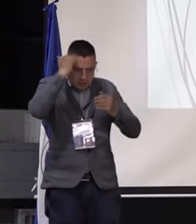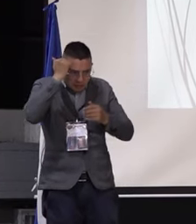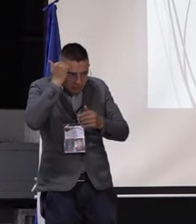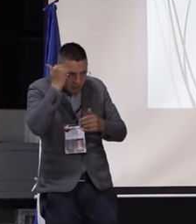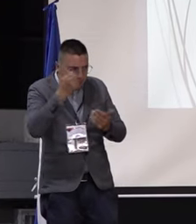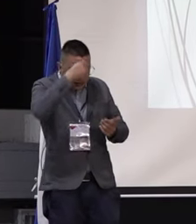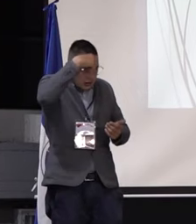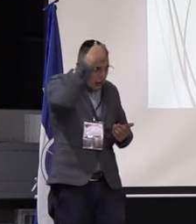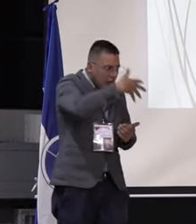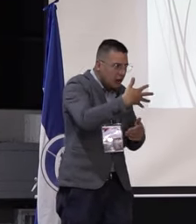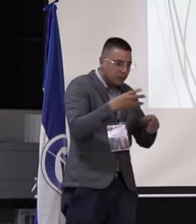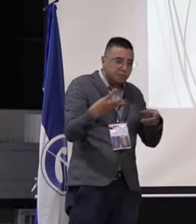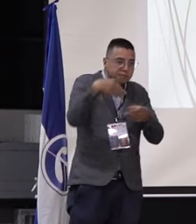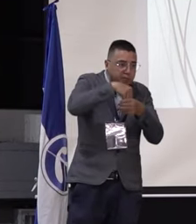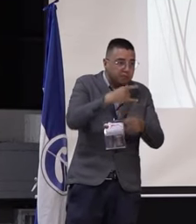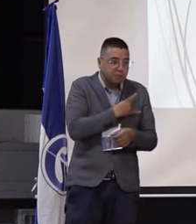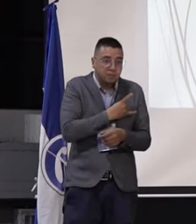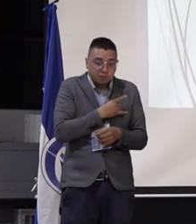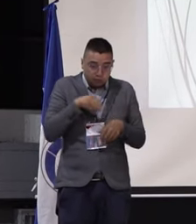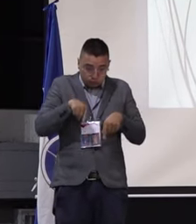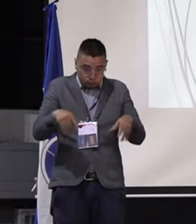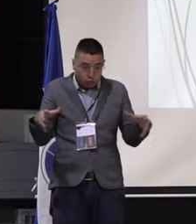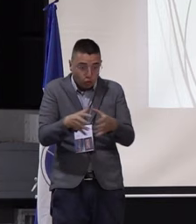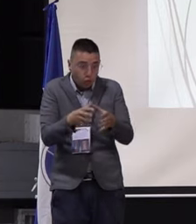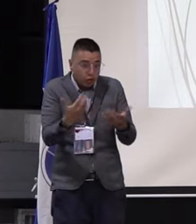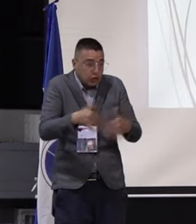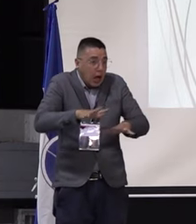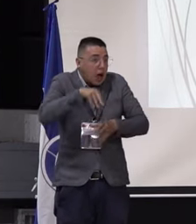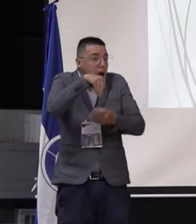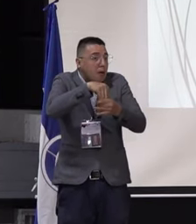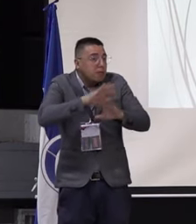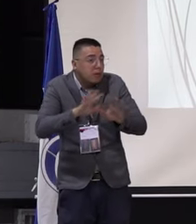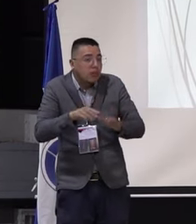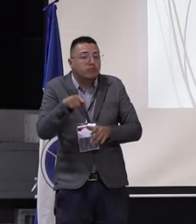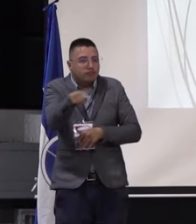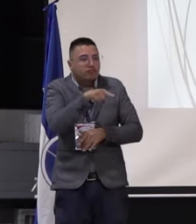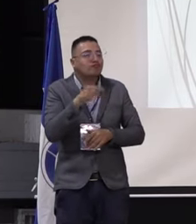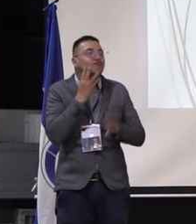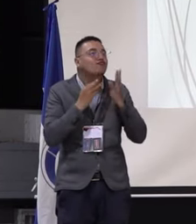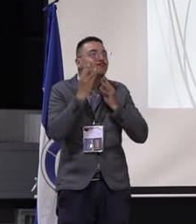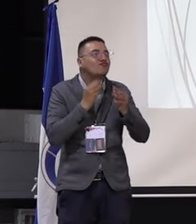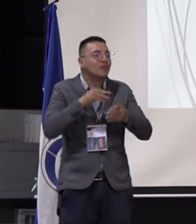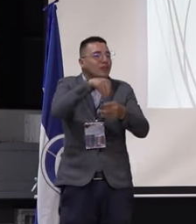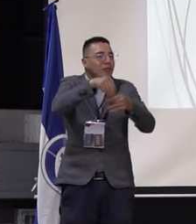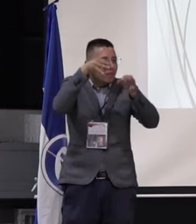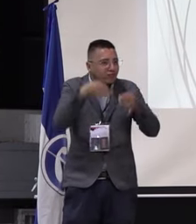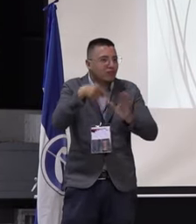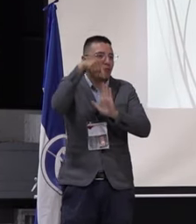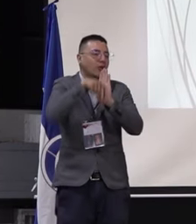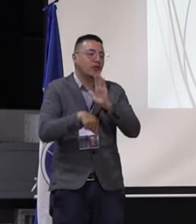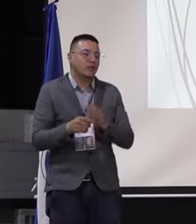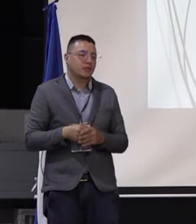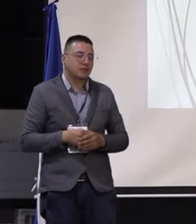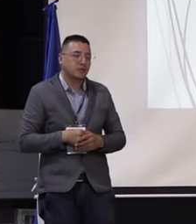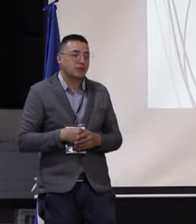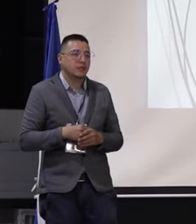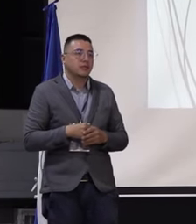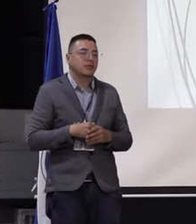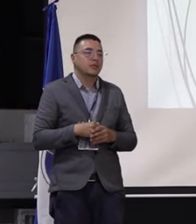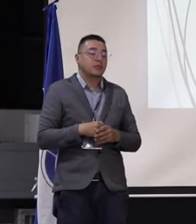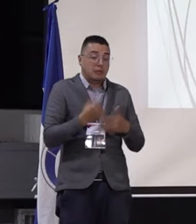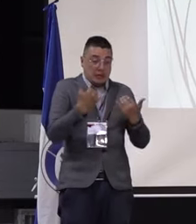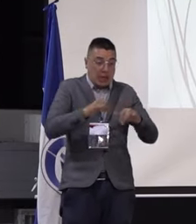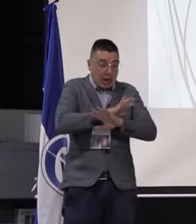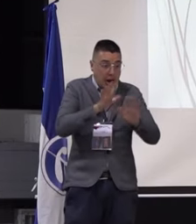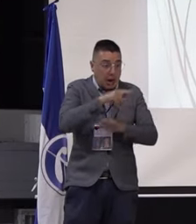universidad para que los grupos que ya están conformados también se nutran de esas experiencias que tenemos afuera. También tenemos el desarrollo